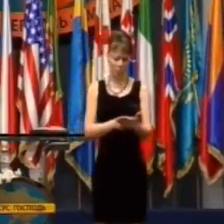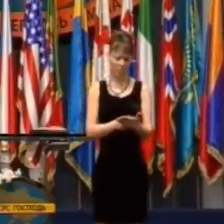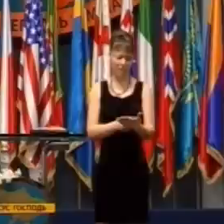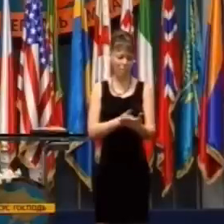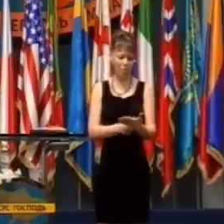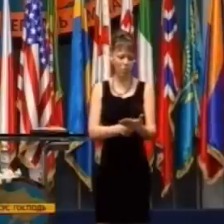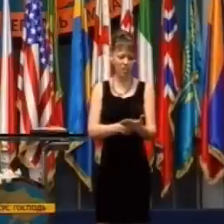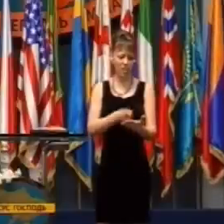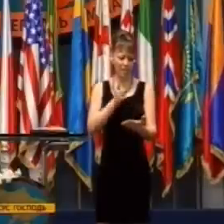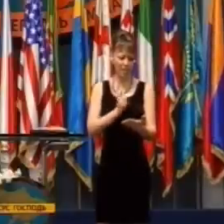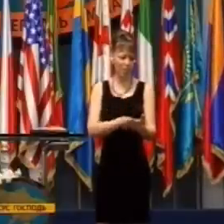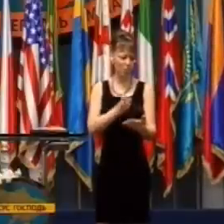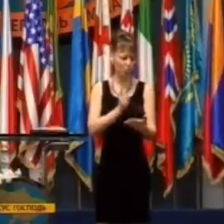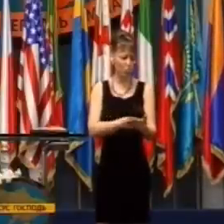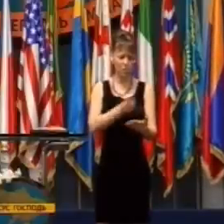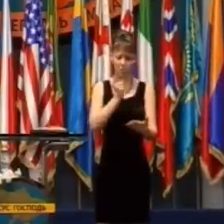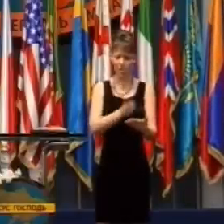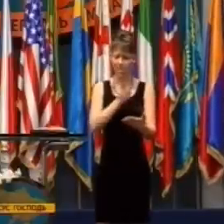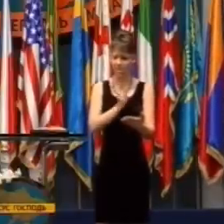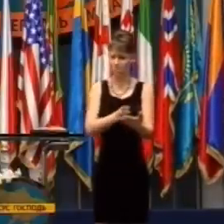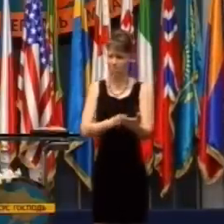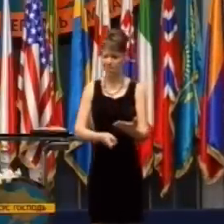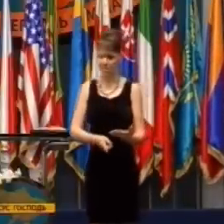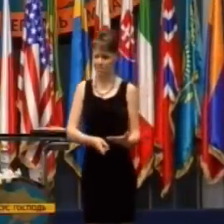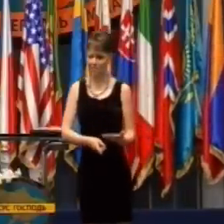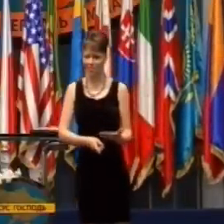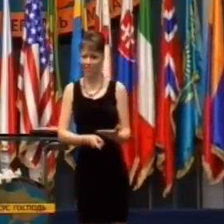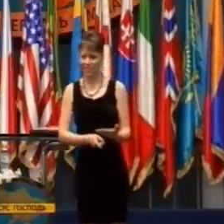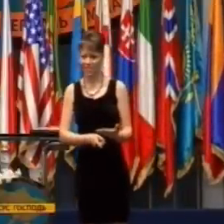lebo keď bude zlé počasie, ľudia neprídu.